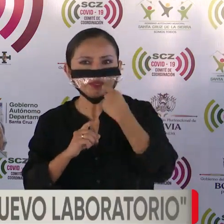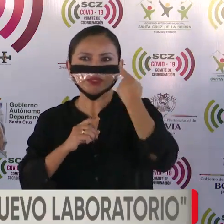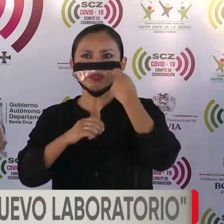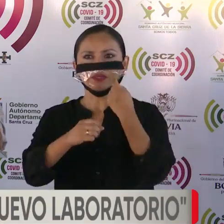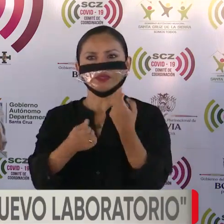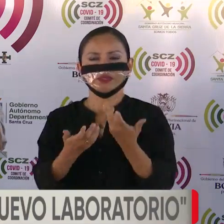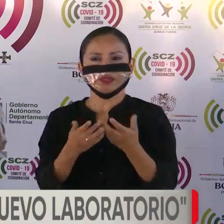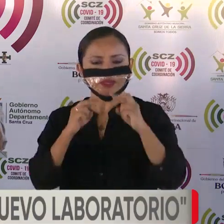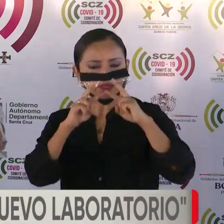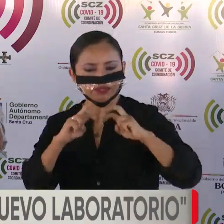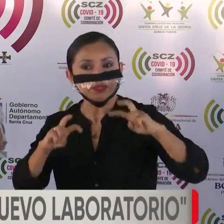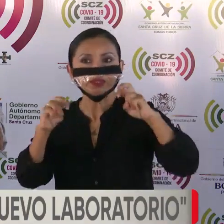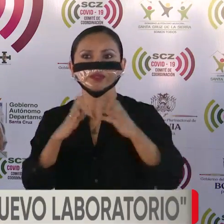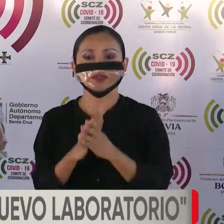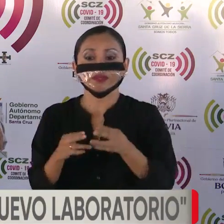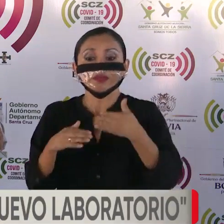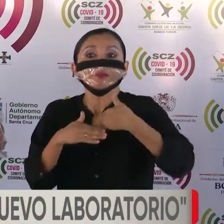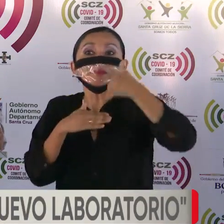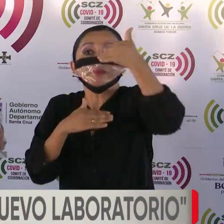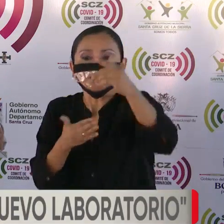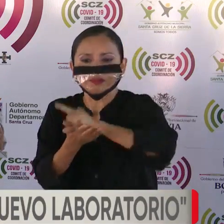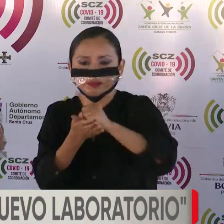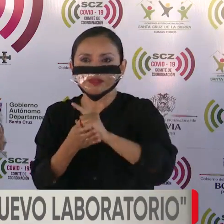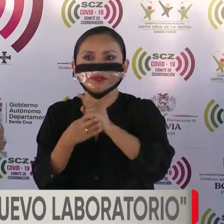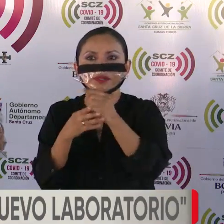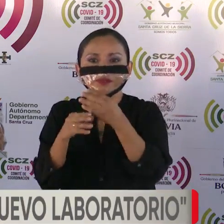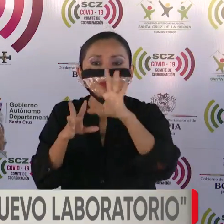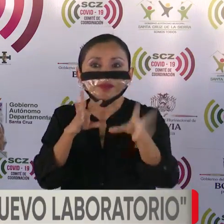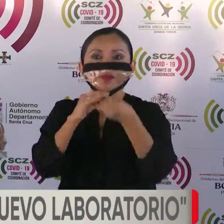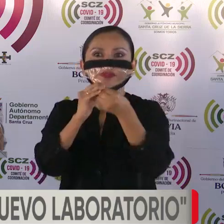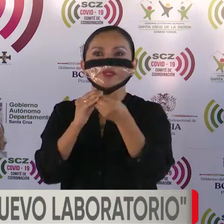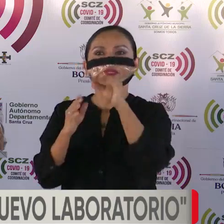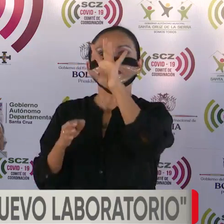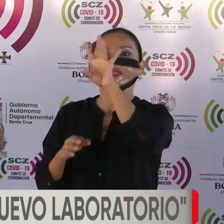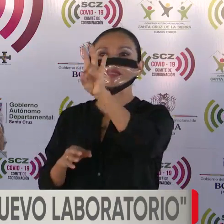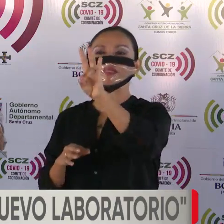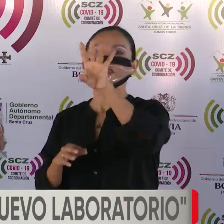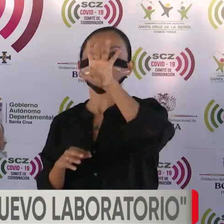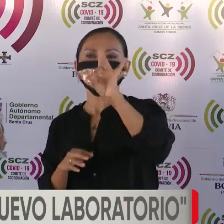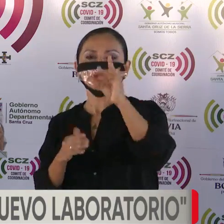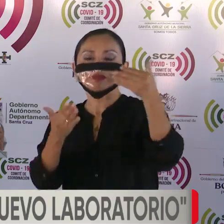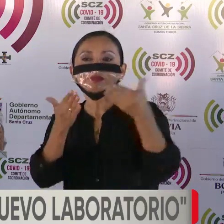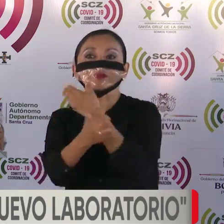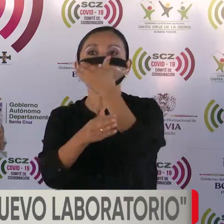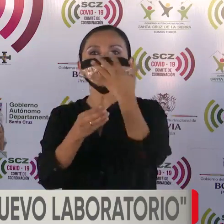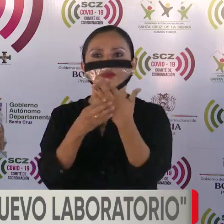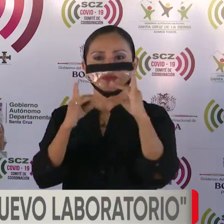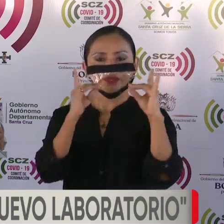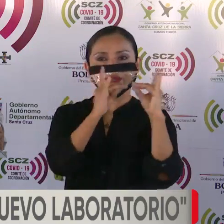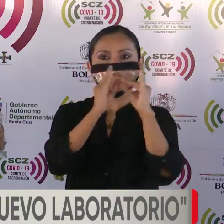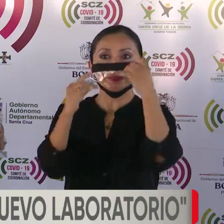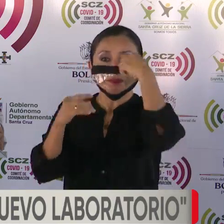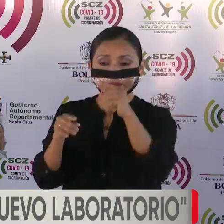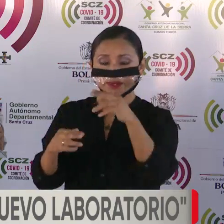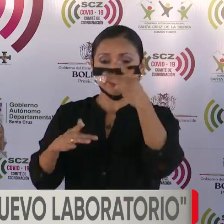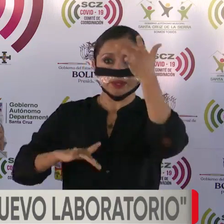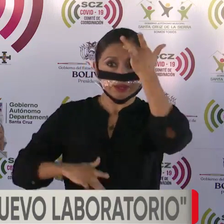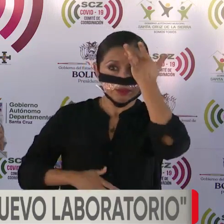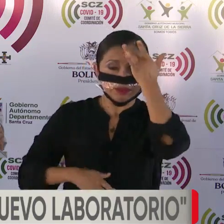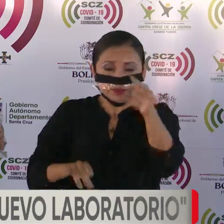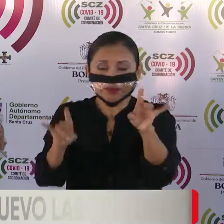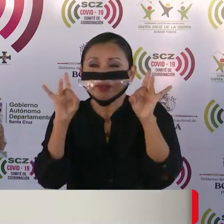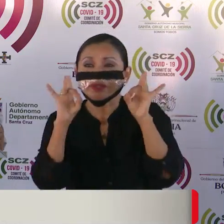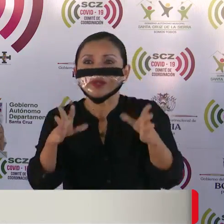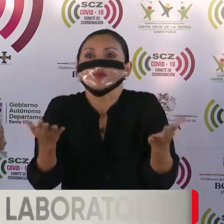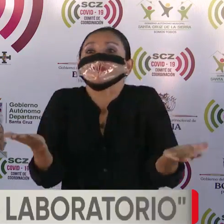semana, incorporaremos 78 nuevas camas para pacientes clínicos en dos domos que estamos